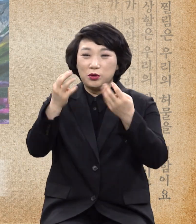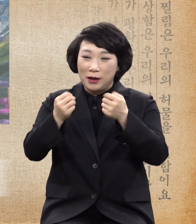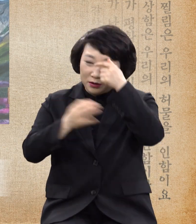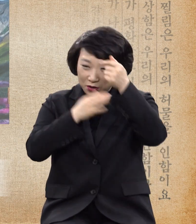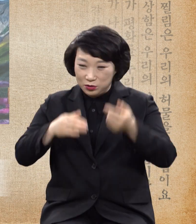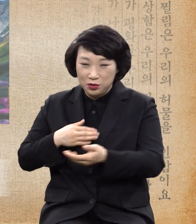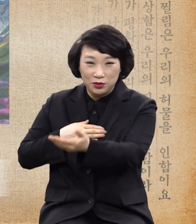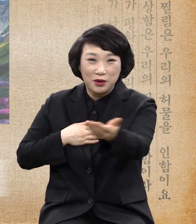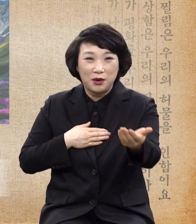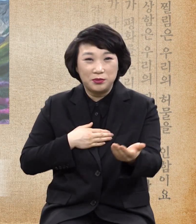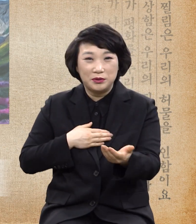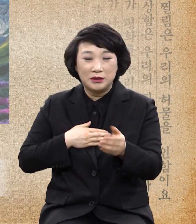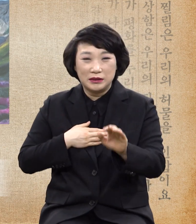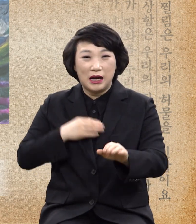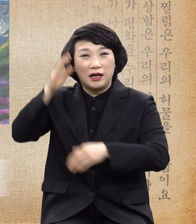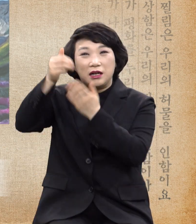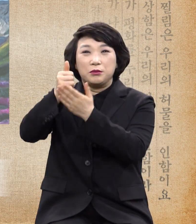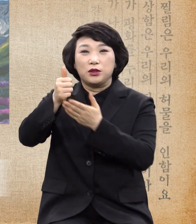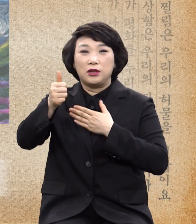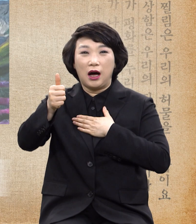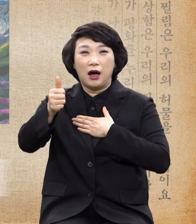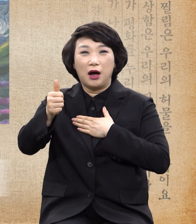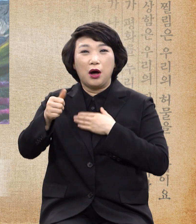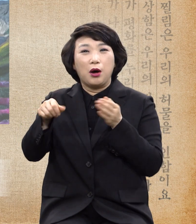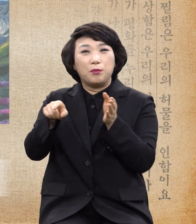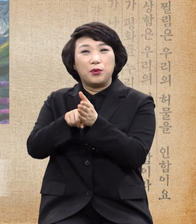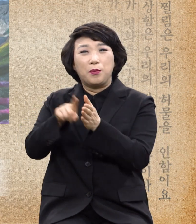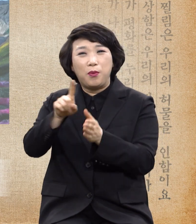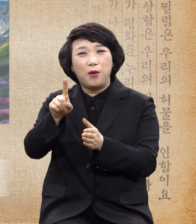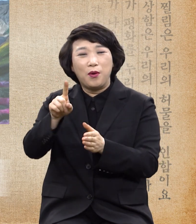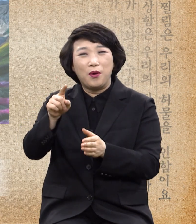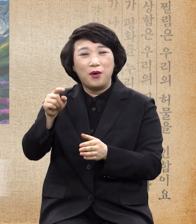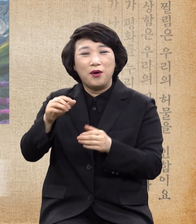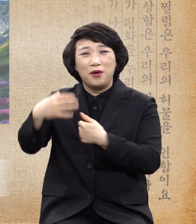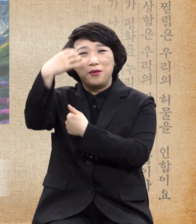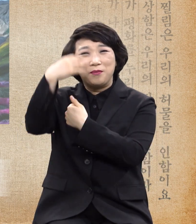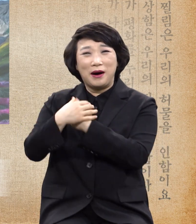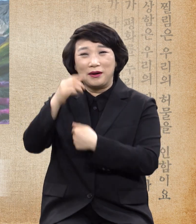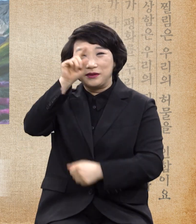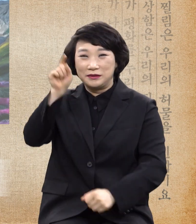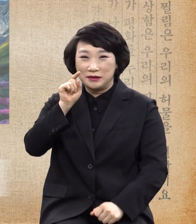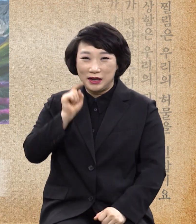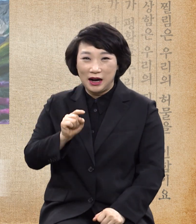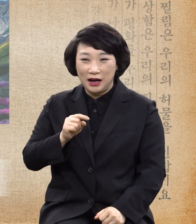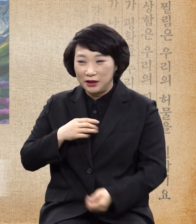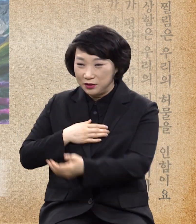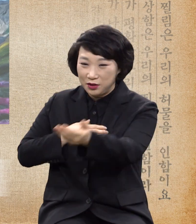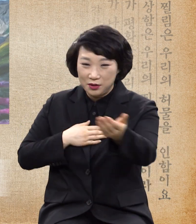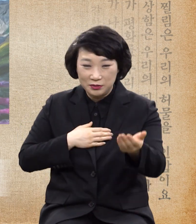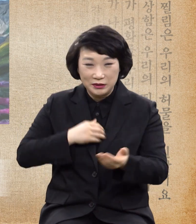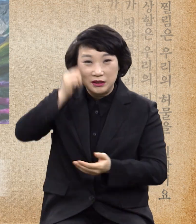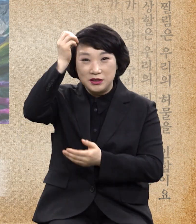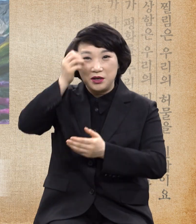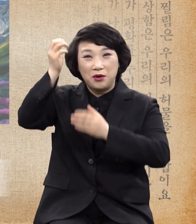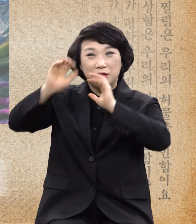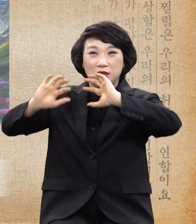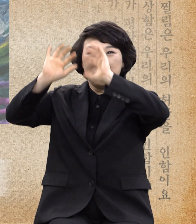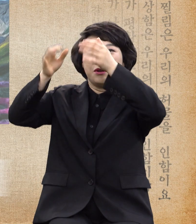하나님이 나를 어디를 믿고 맡기셔서 저들의 영혼이 천국 가도록 복음